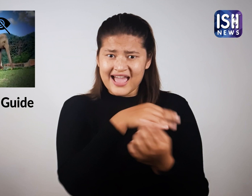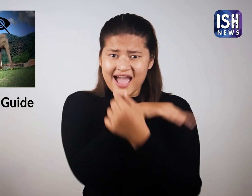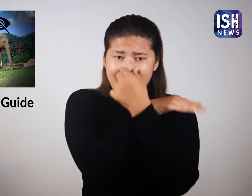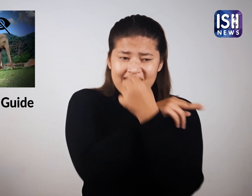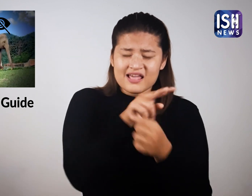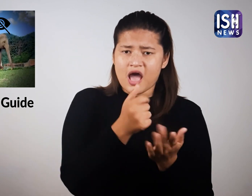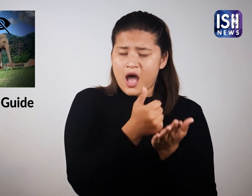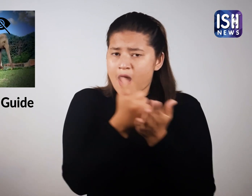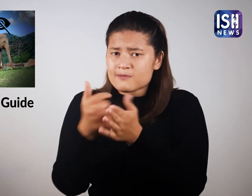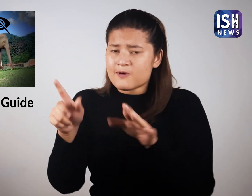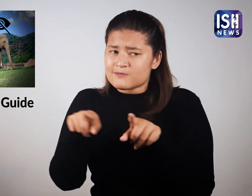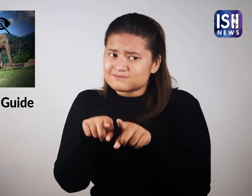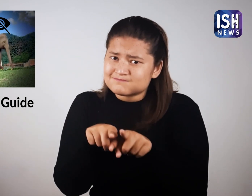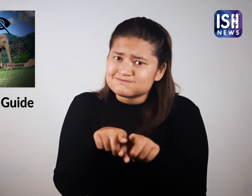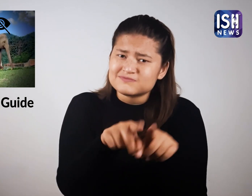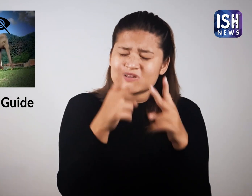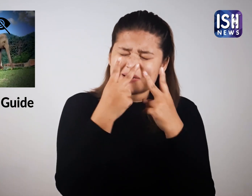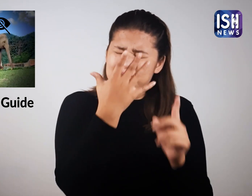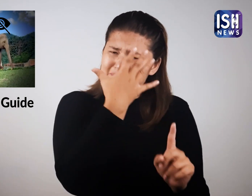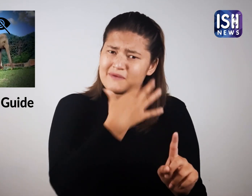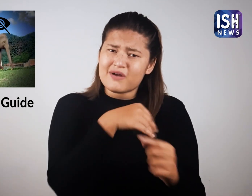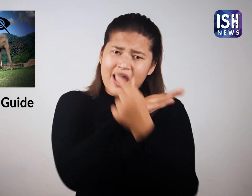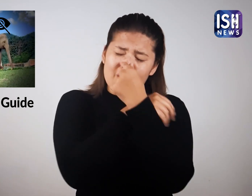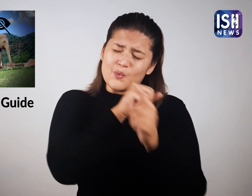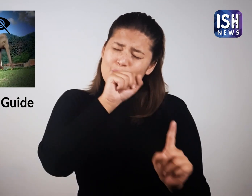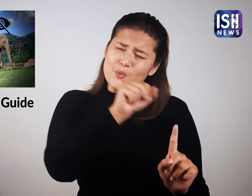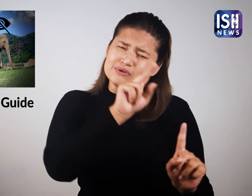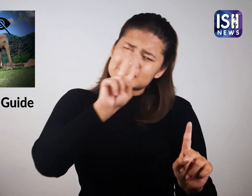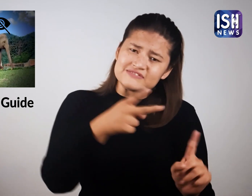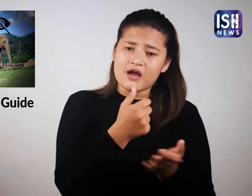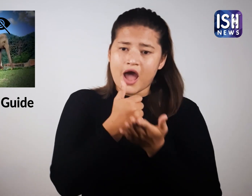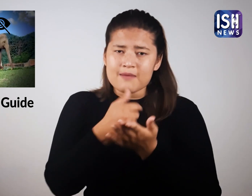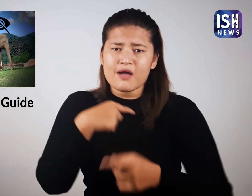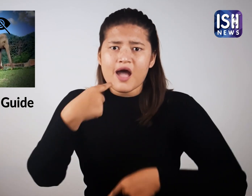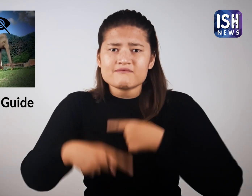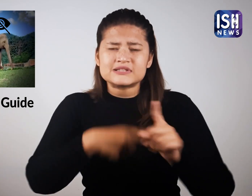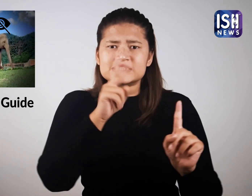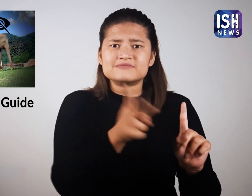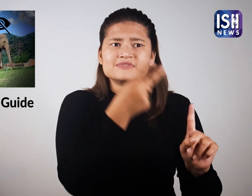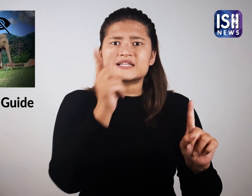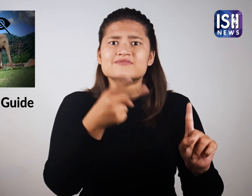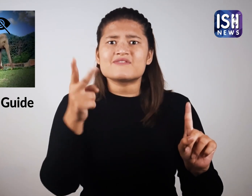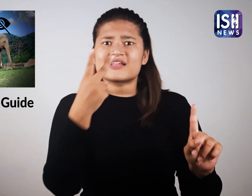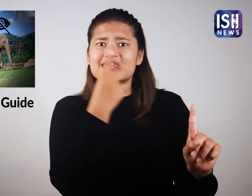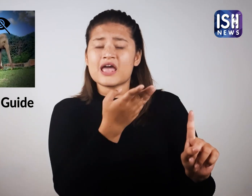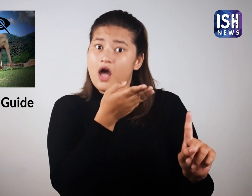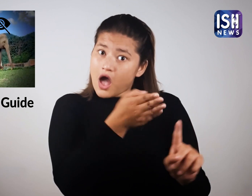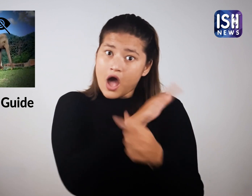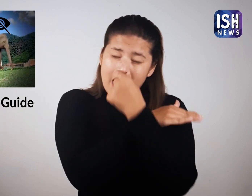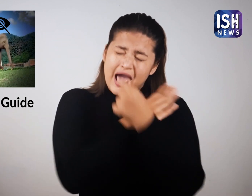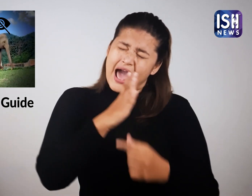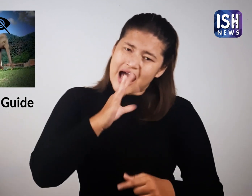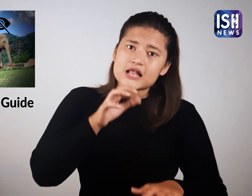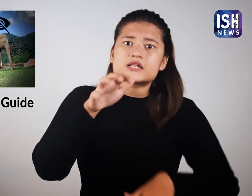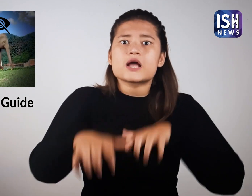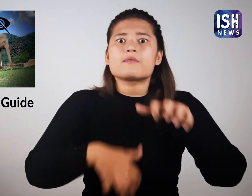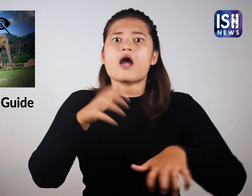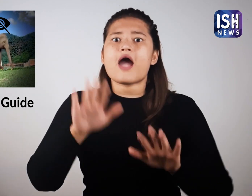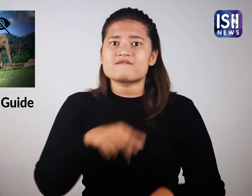देखो कितना सुन्दर है कि हाथि एक दूसरे की देख भाल कैसे करते है। बले ही वे